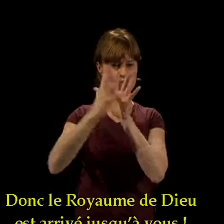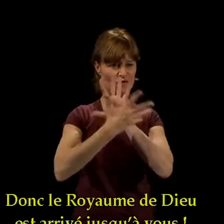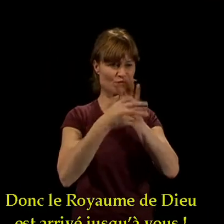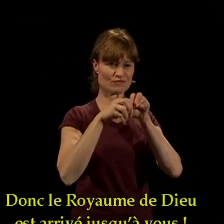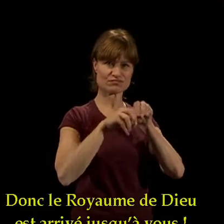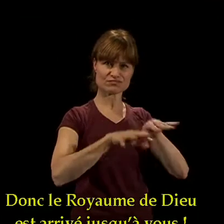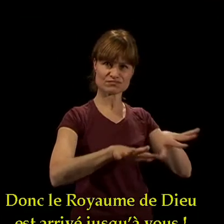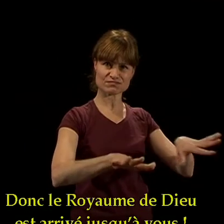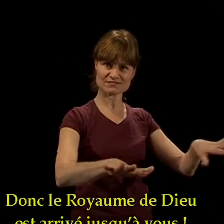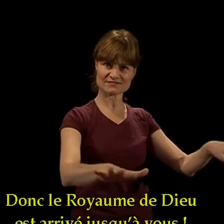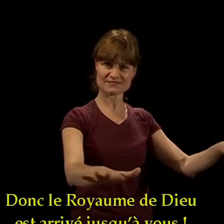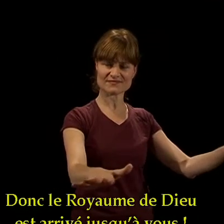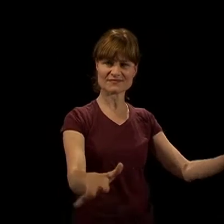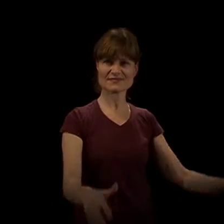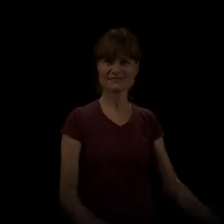royaume de Dieu est arrivé jusqu'à vous.